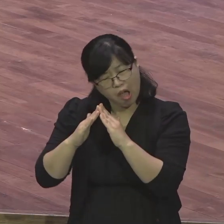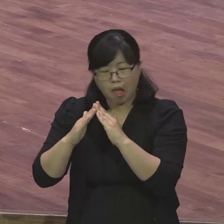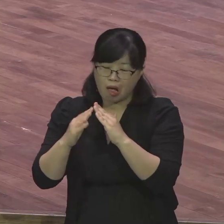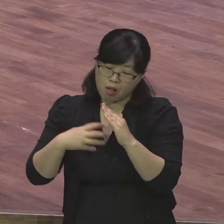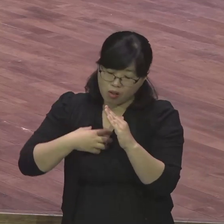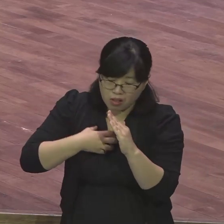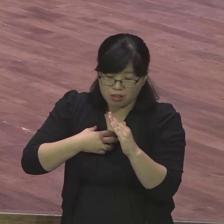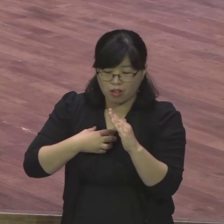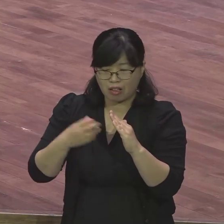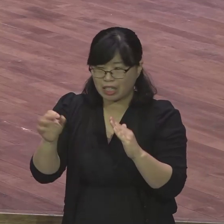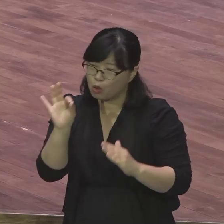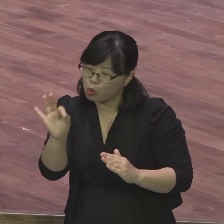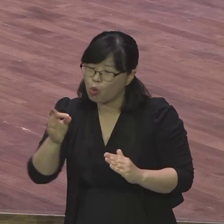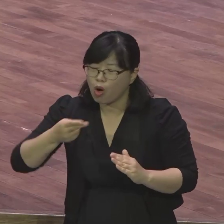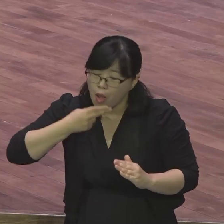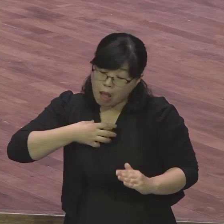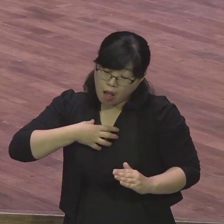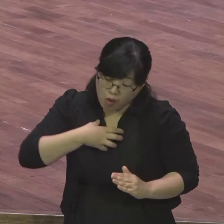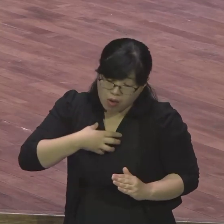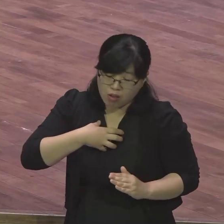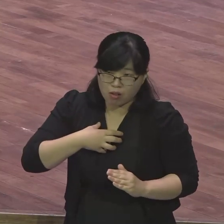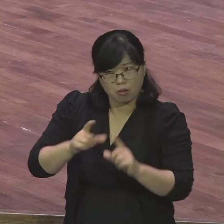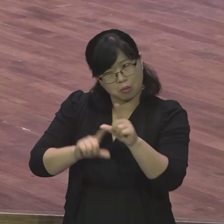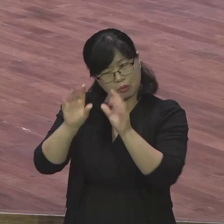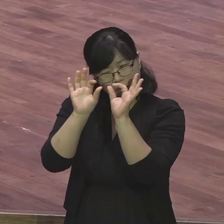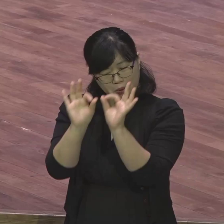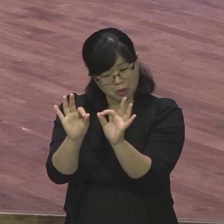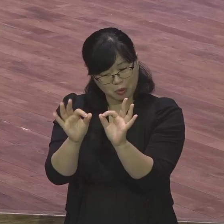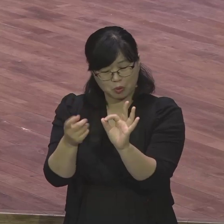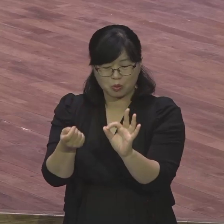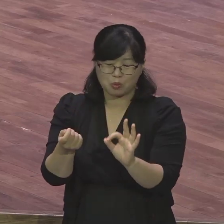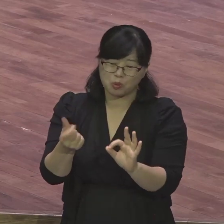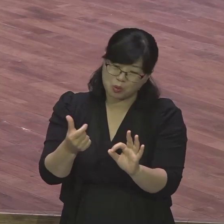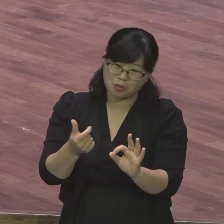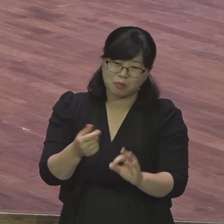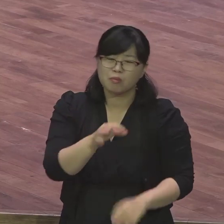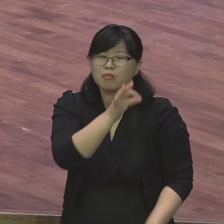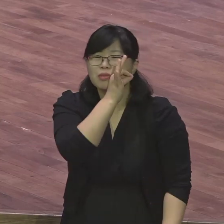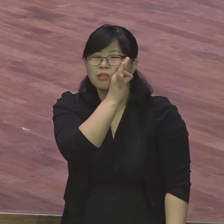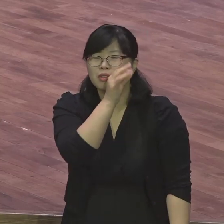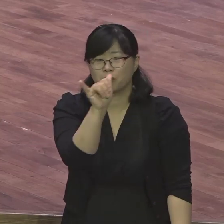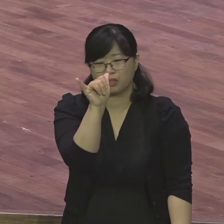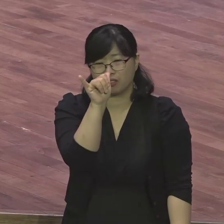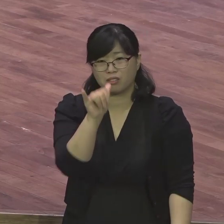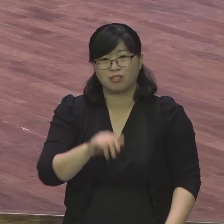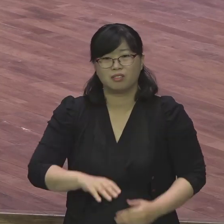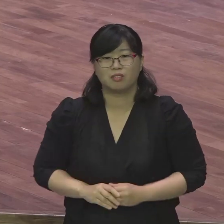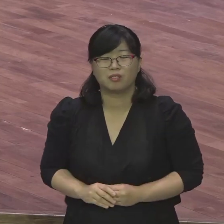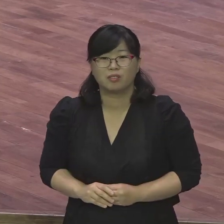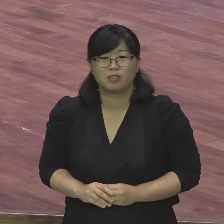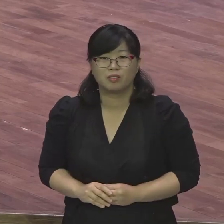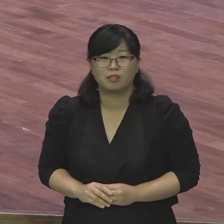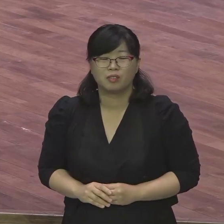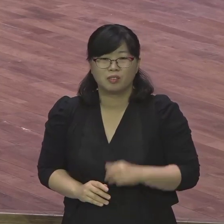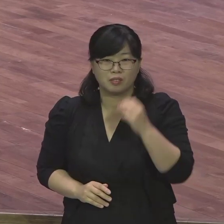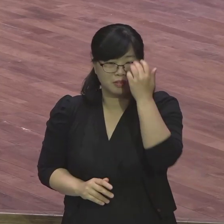장세기 삶의 불씨인자들이 생각하는 거기 예탈에 딱 갇혀가지고 아직도 모든 게 자기 중심